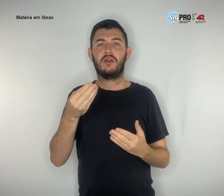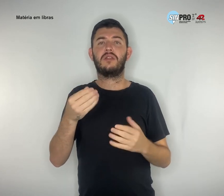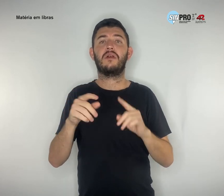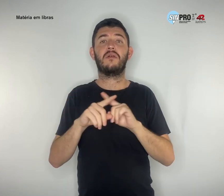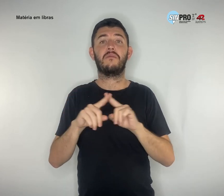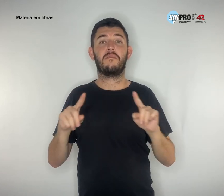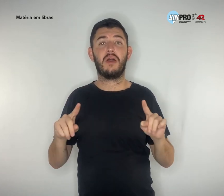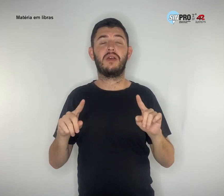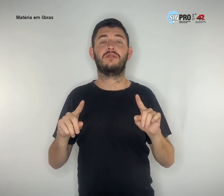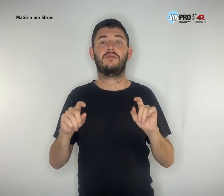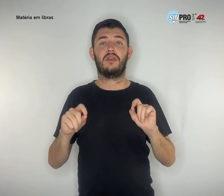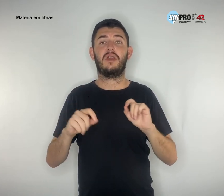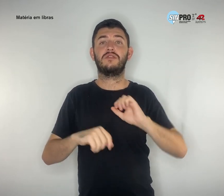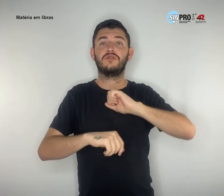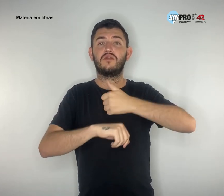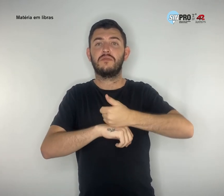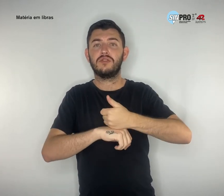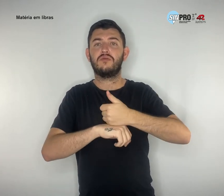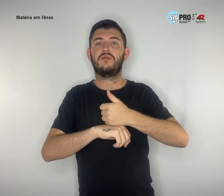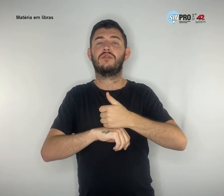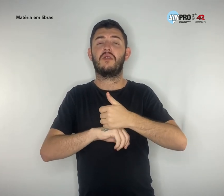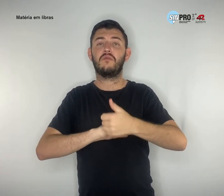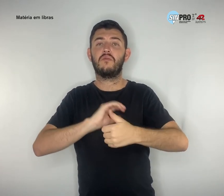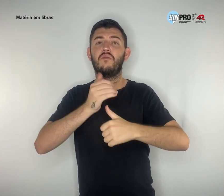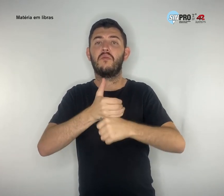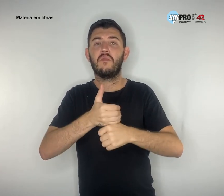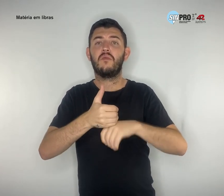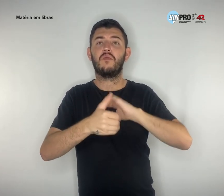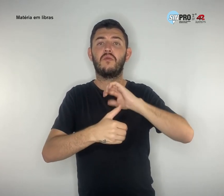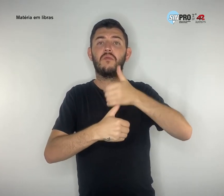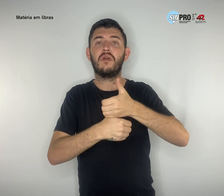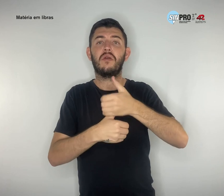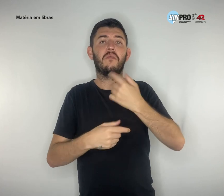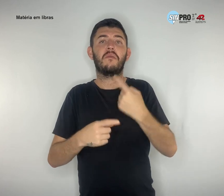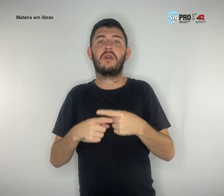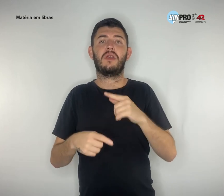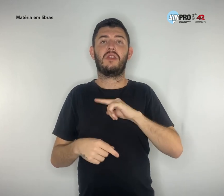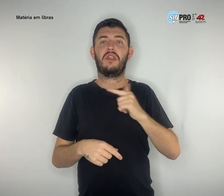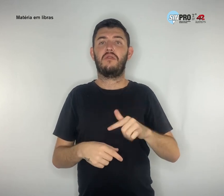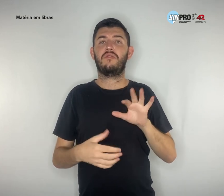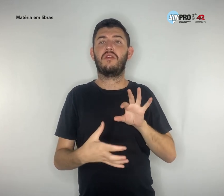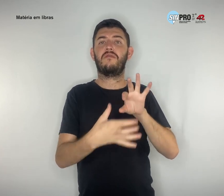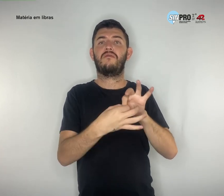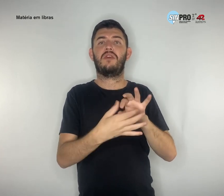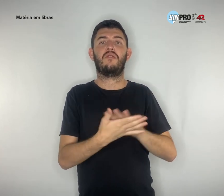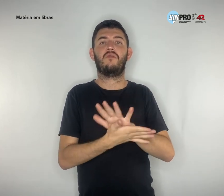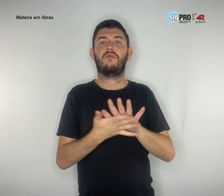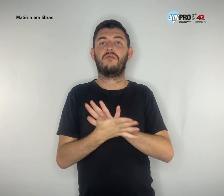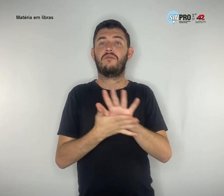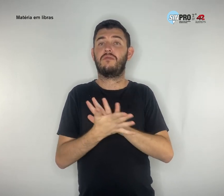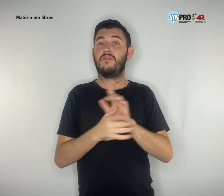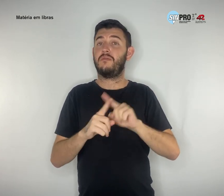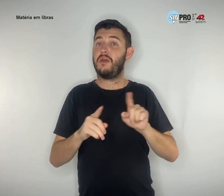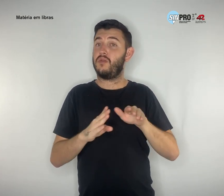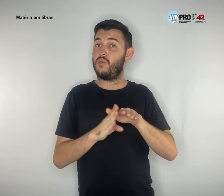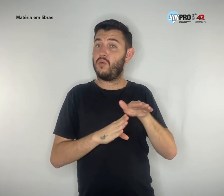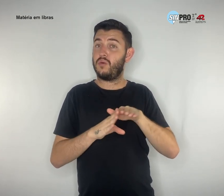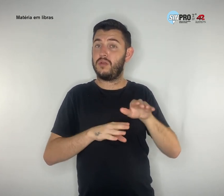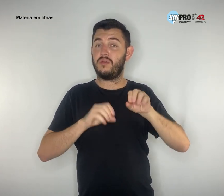rotatividade, porque não cria vínculos. O orientador educacional, que é um especialista,